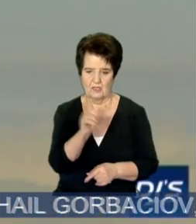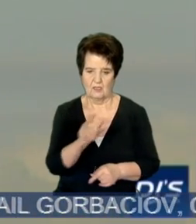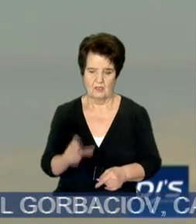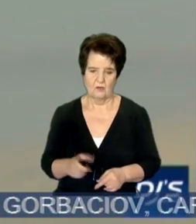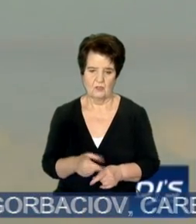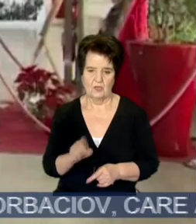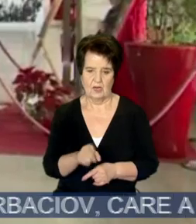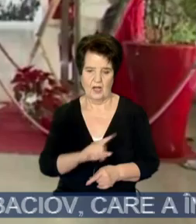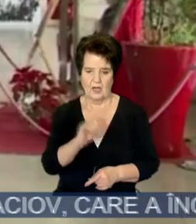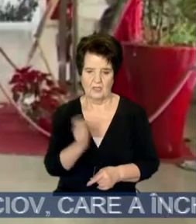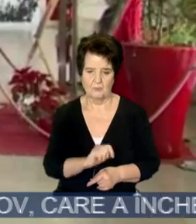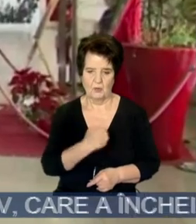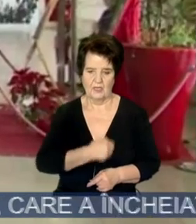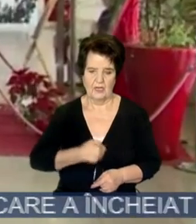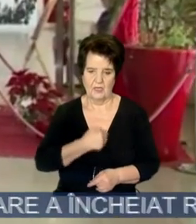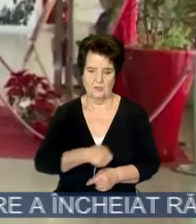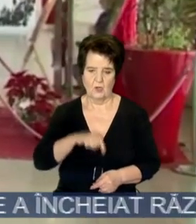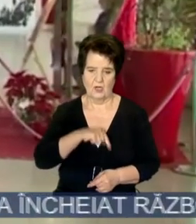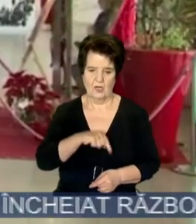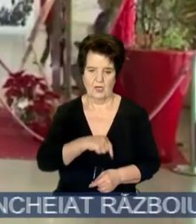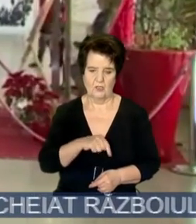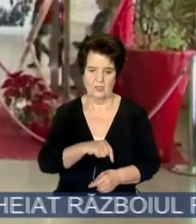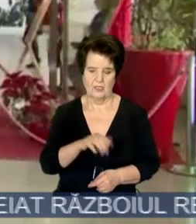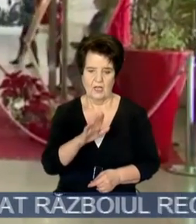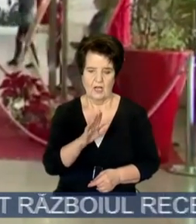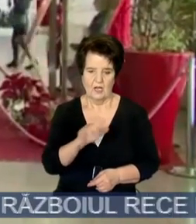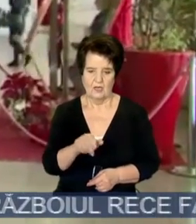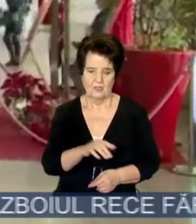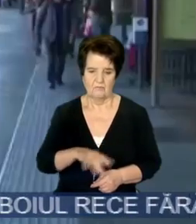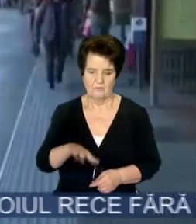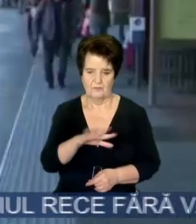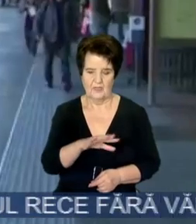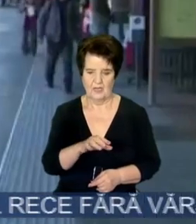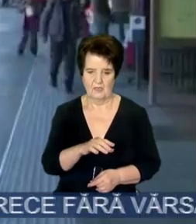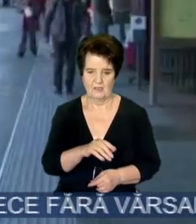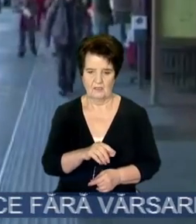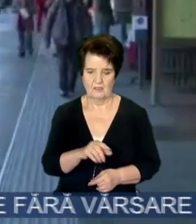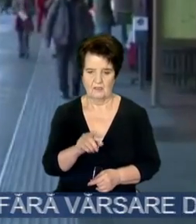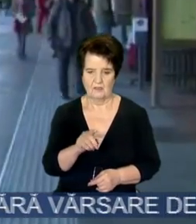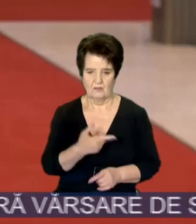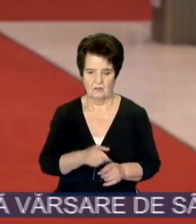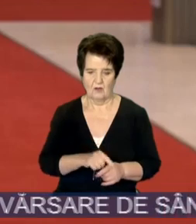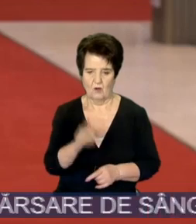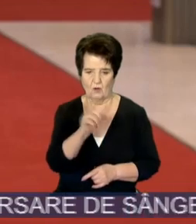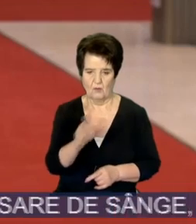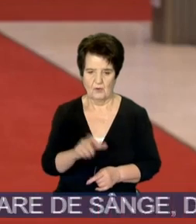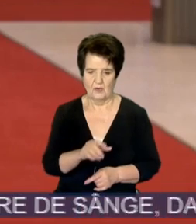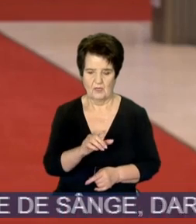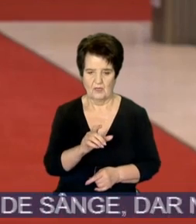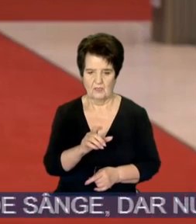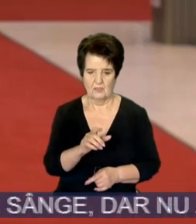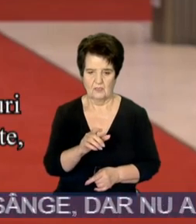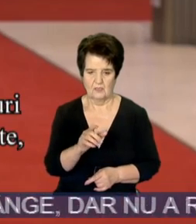Încălzită adecvată la războiul de agresiune cu caracter de genocid în inima Europei, susținut de o majoritate covârșitoare a cetățenilor ruși.